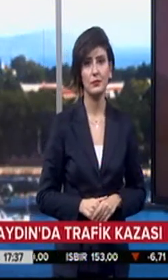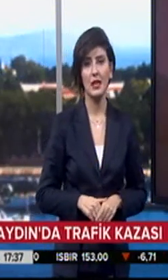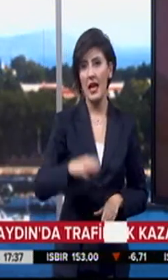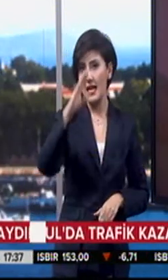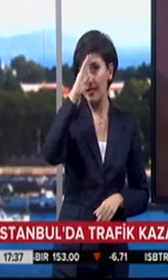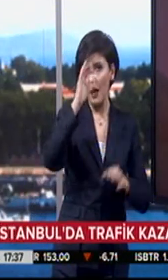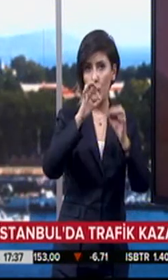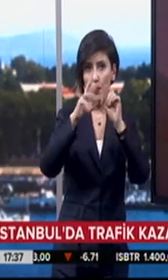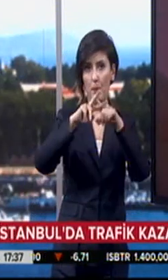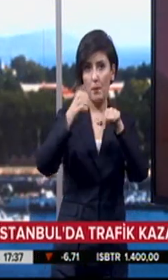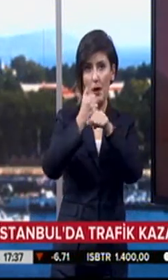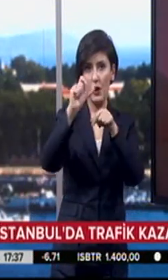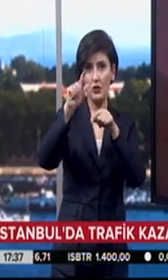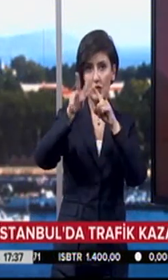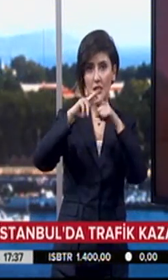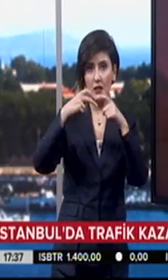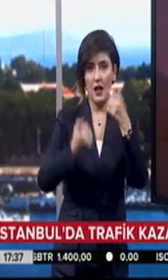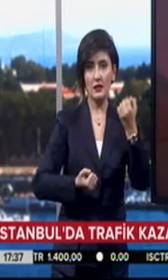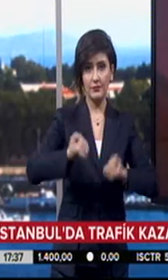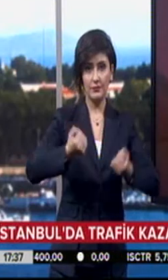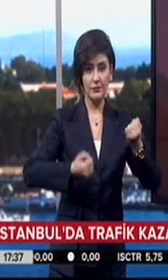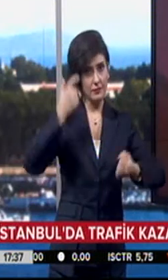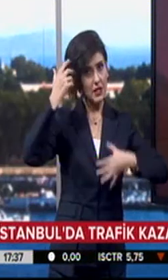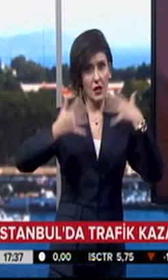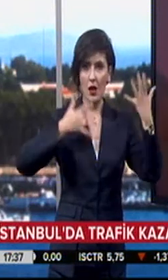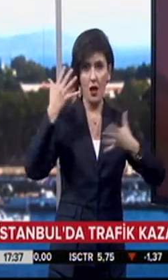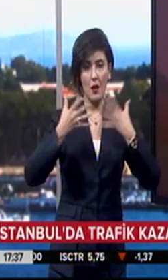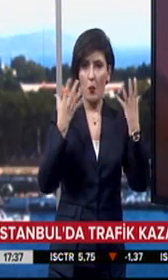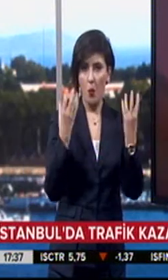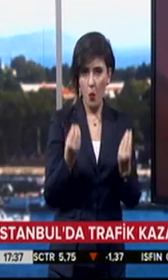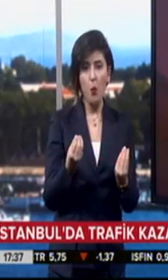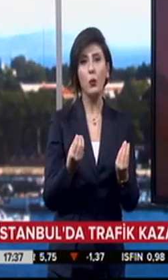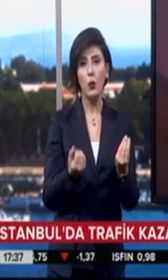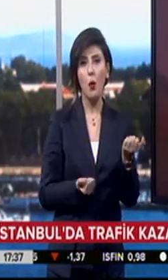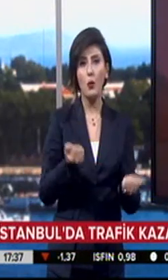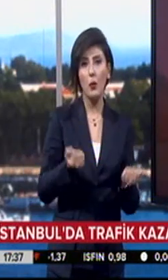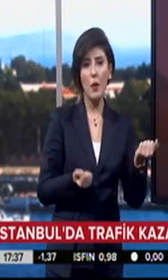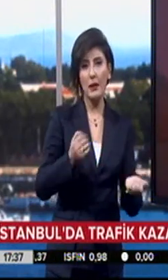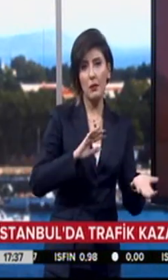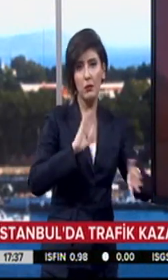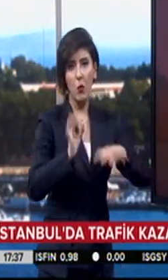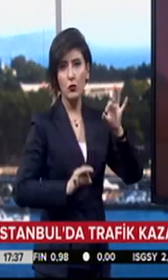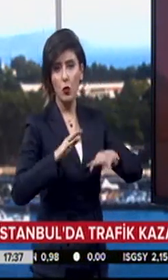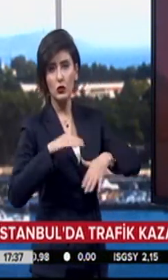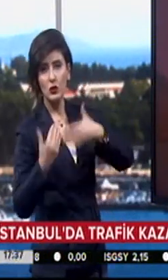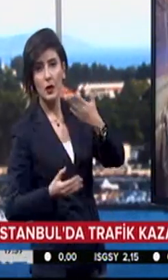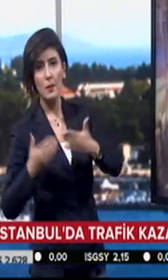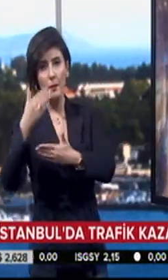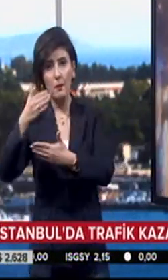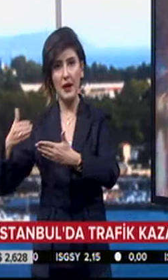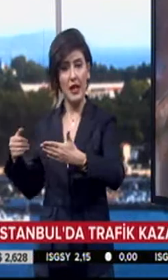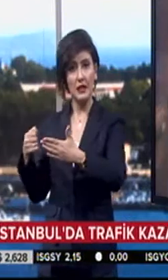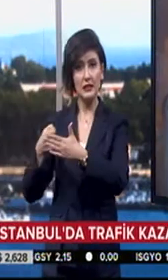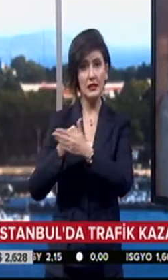İstanbul Bağcılar'da sürücüsünün direksiyon hakimiyetini kaybettiği otomobil kontrolden çıkarak bariyerlere çarptı.